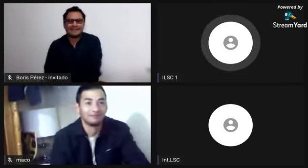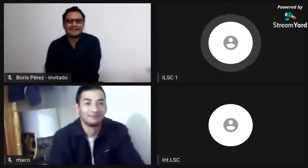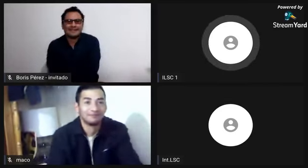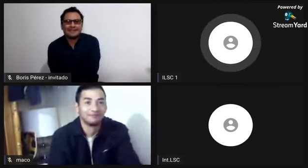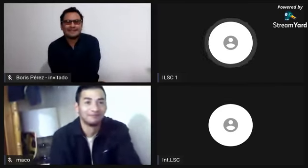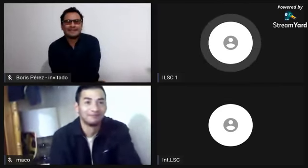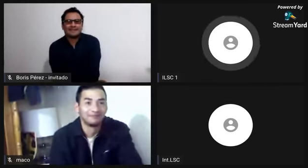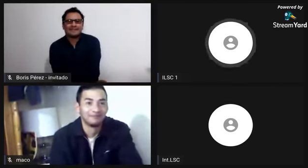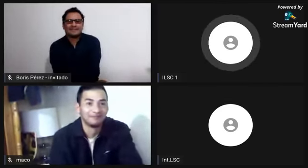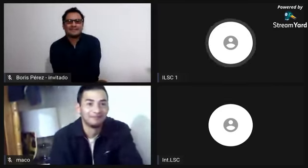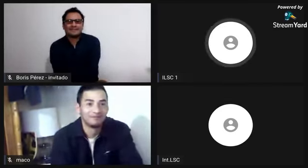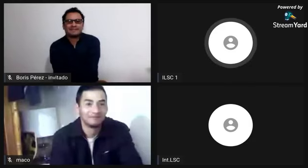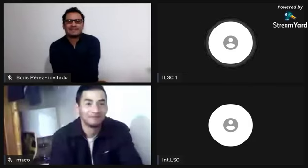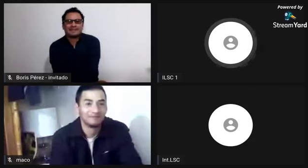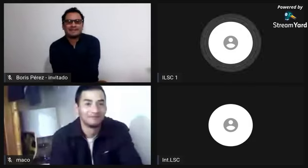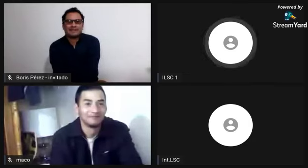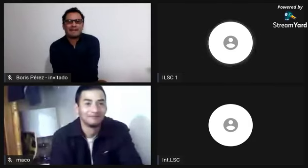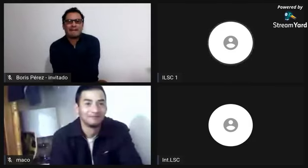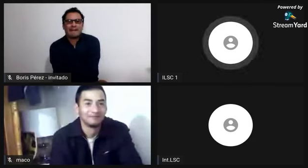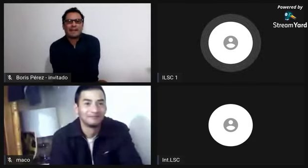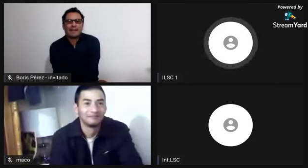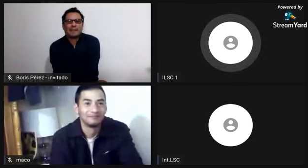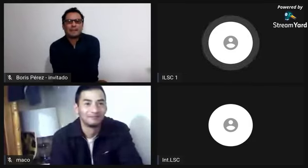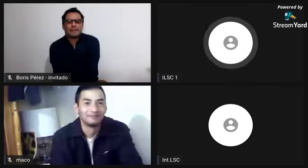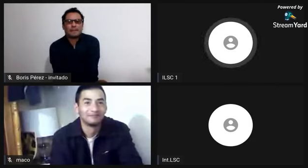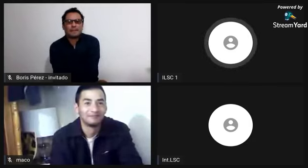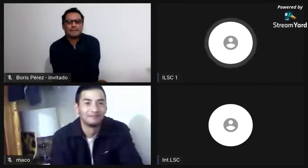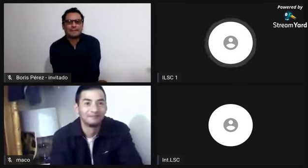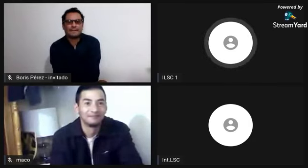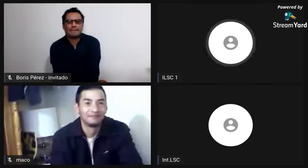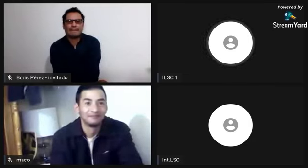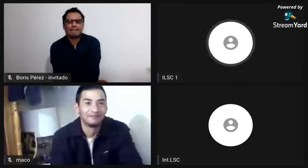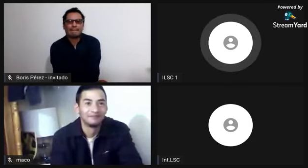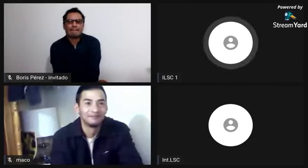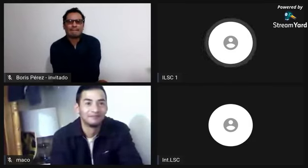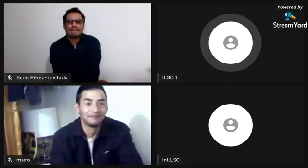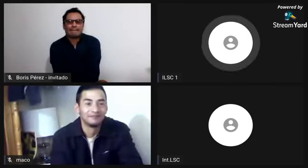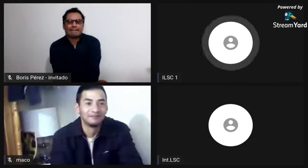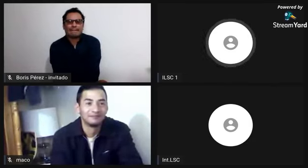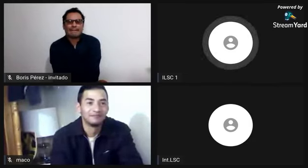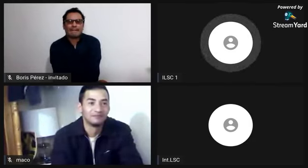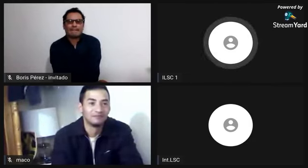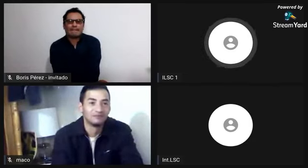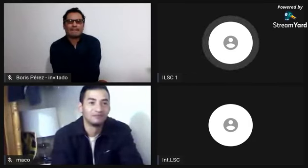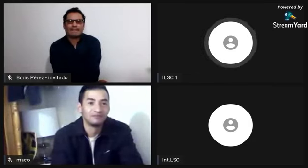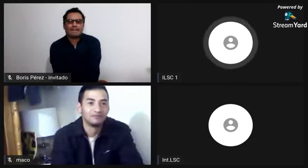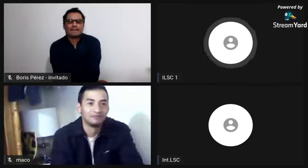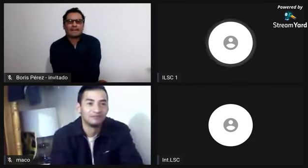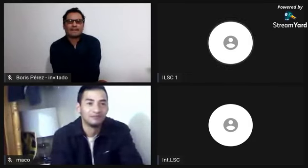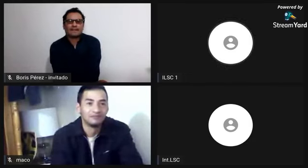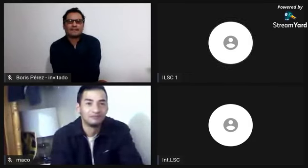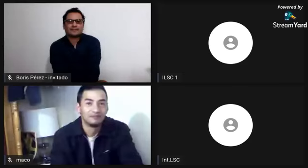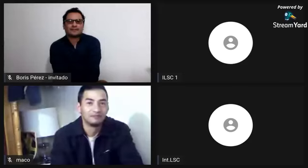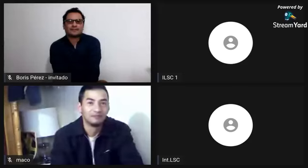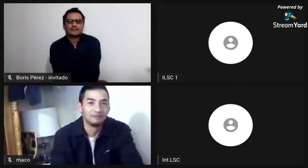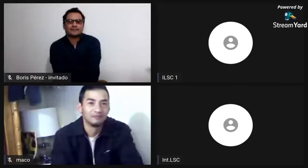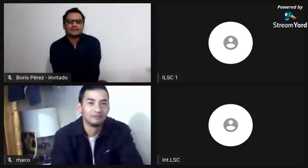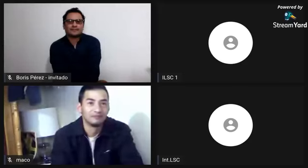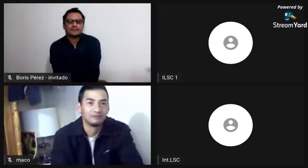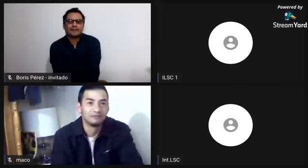Muchísimas gracias por tu paciencia y por estar aquí acompañándonos con nosotros. Cuéntanos cuál es tu intervención.